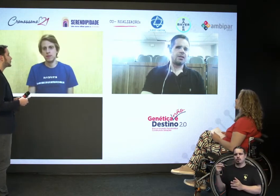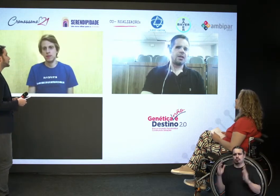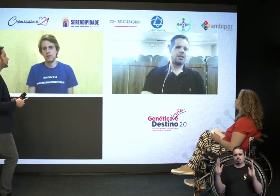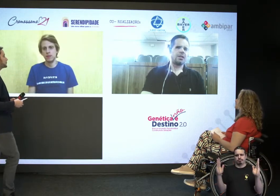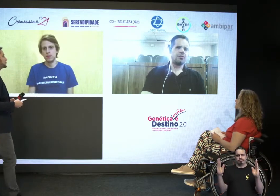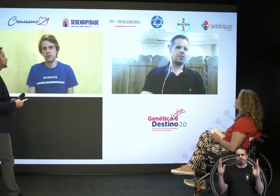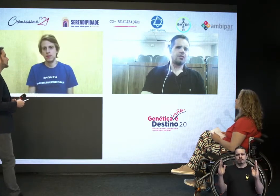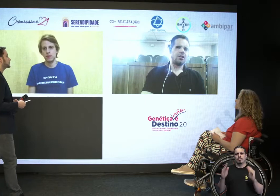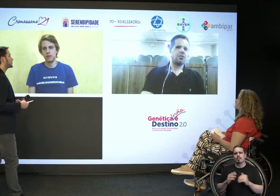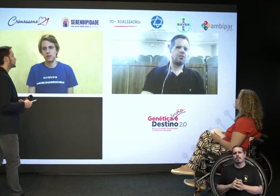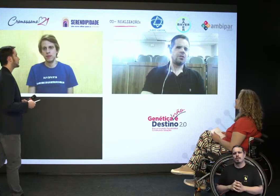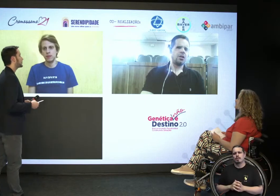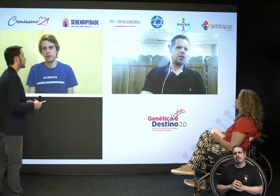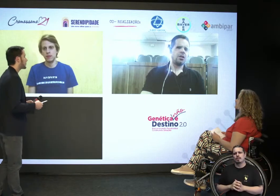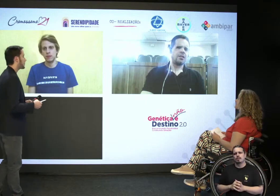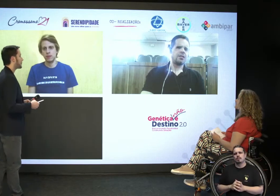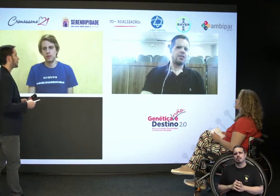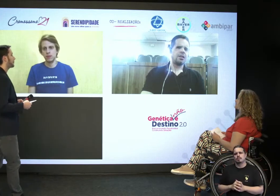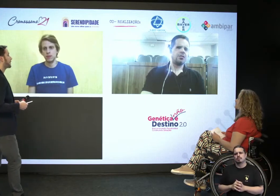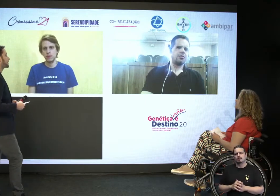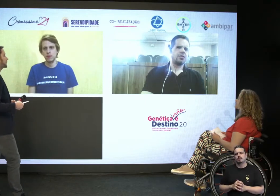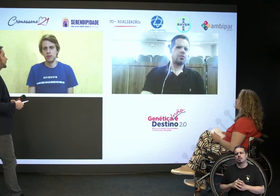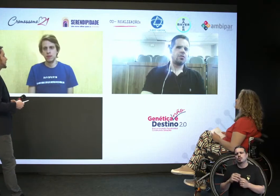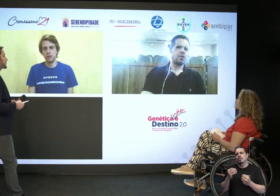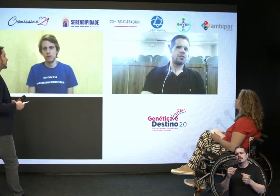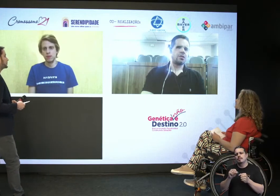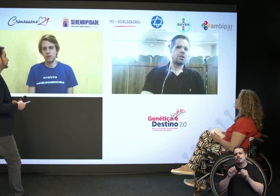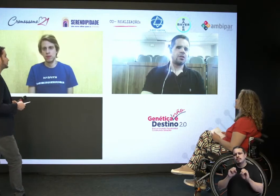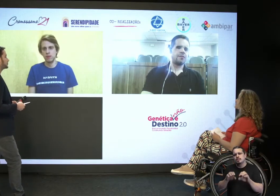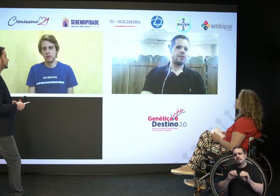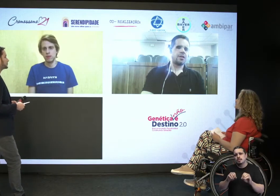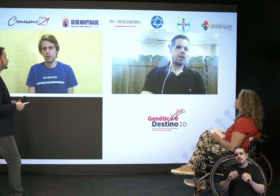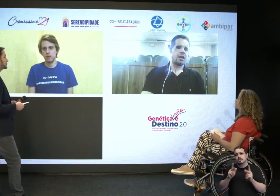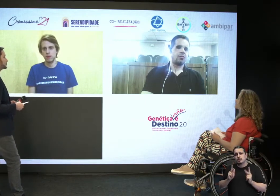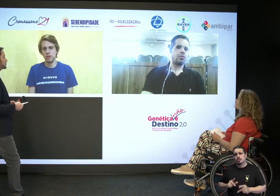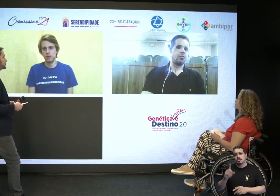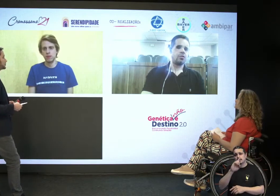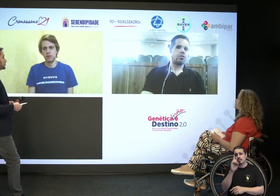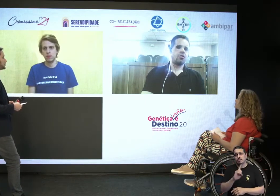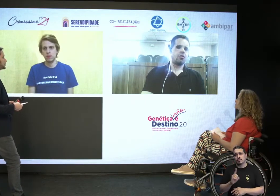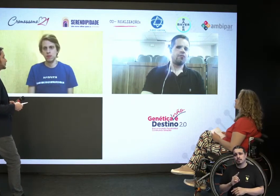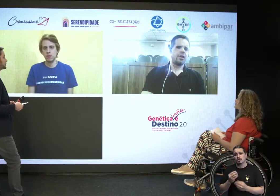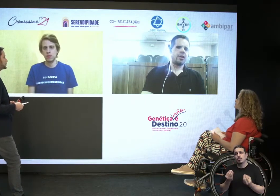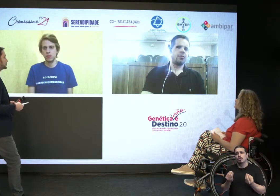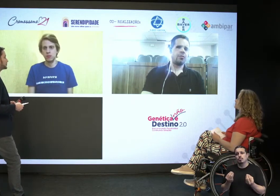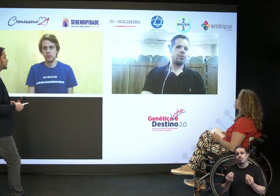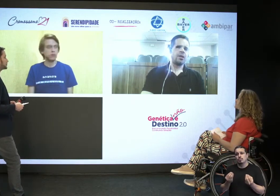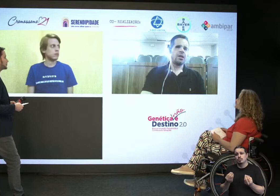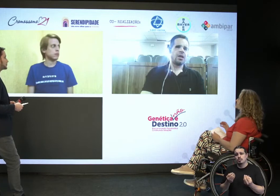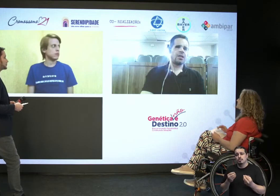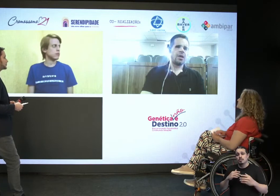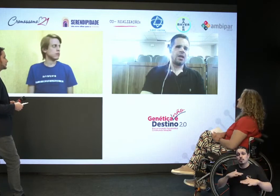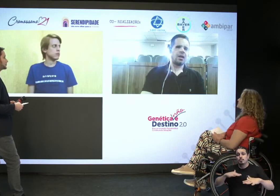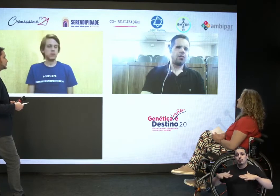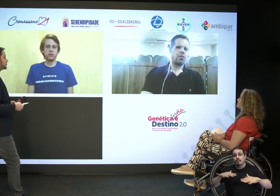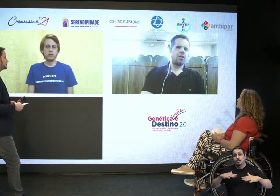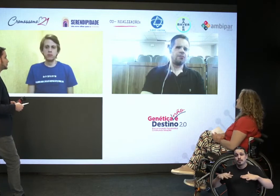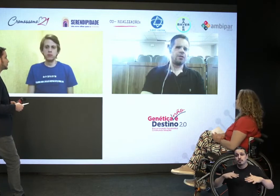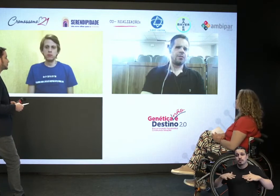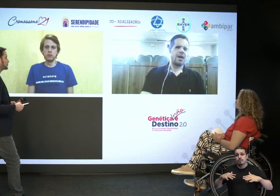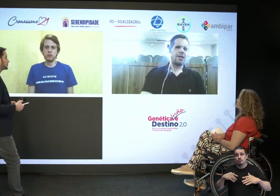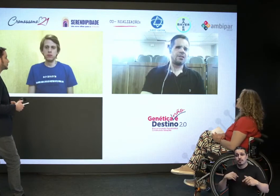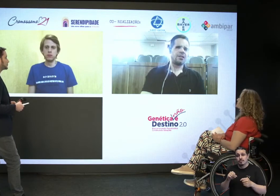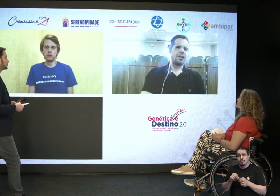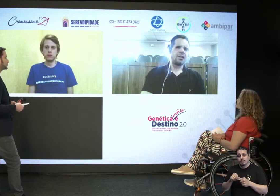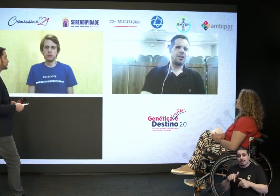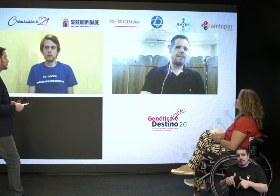inclusão, ensinando pessoas com deficiência a como se locomover, a como a trabalhar com a informática